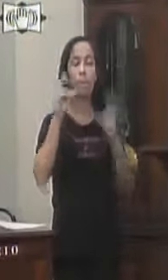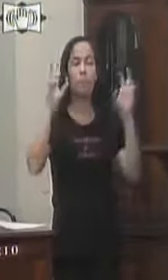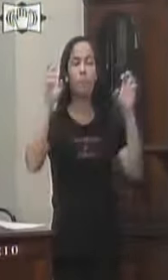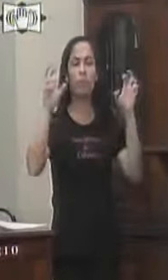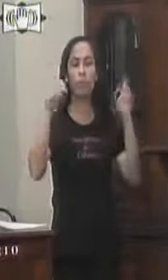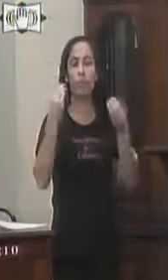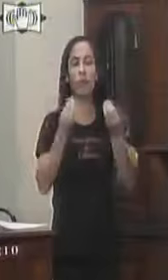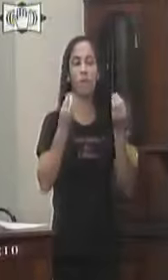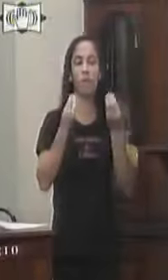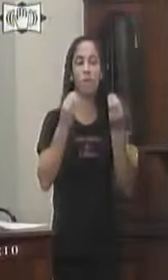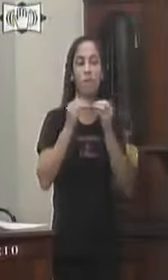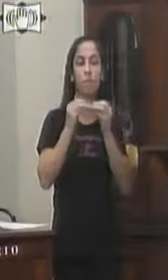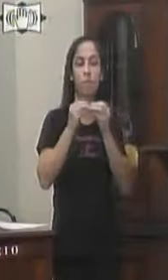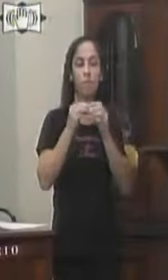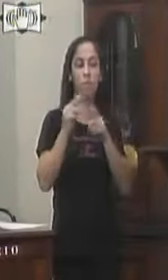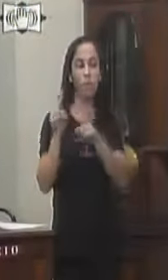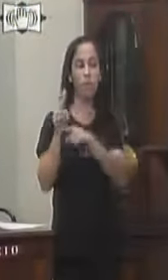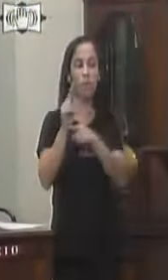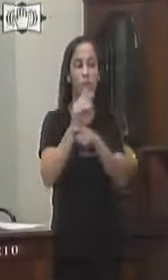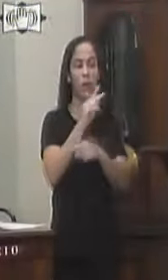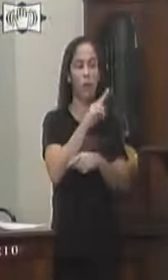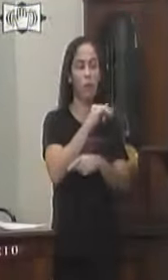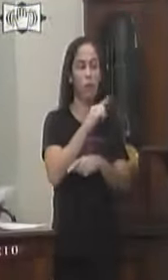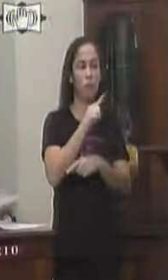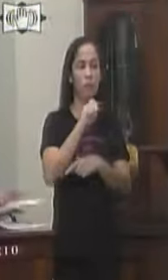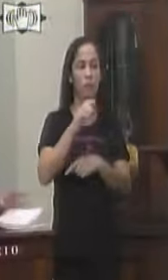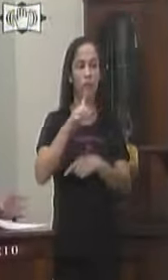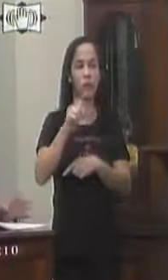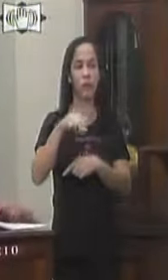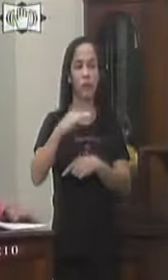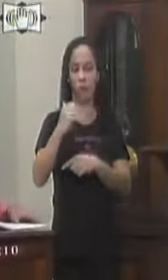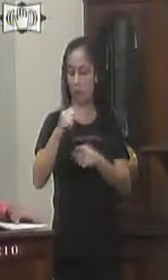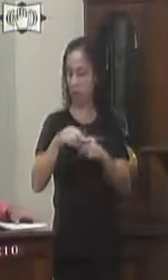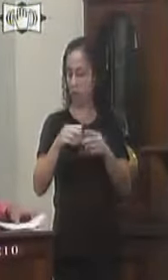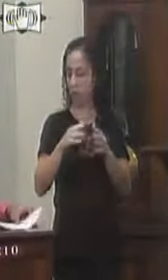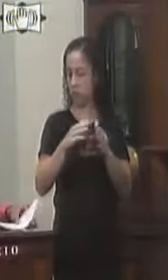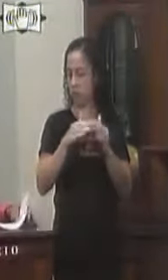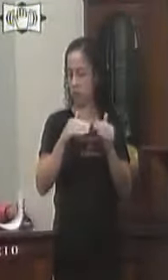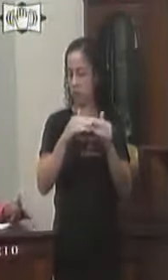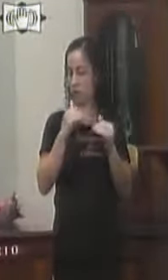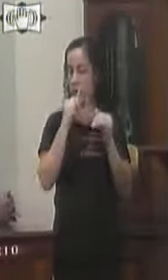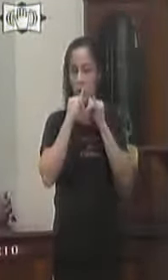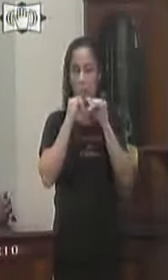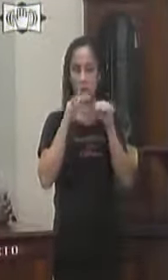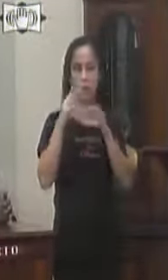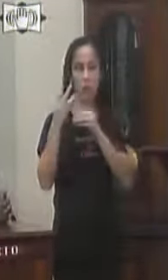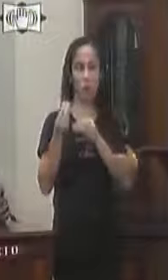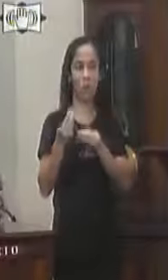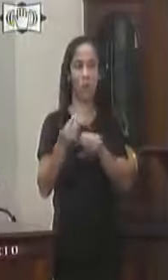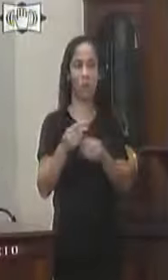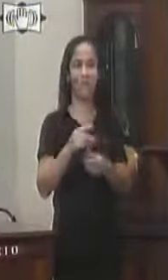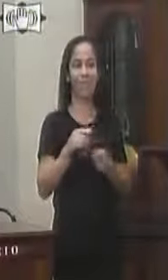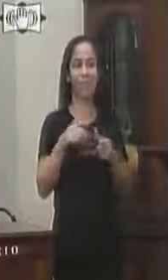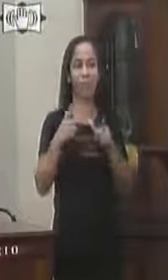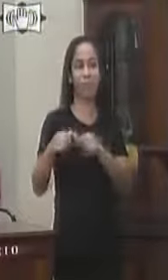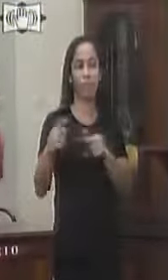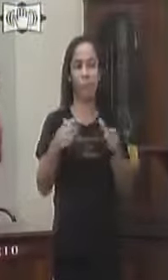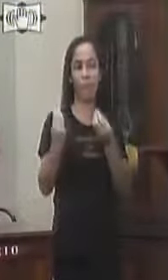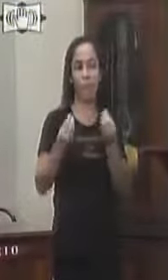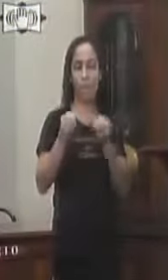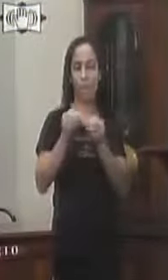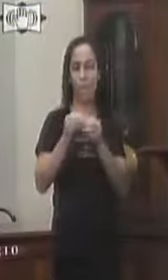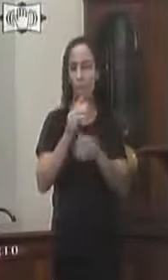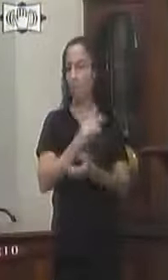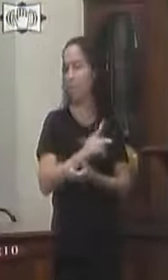demanda Da vigilância sanitária Onde ele fez as notificações Das posturas Então,